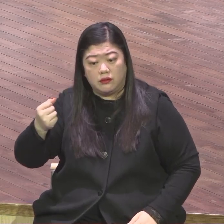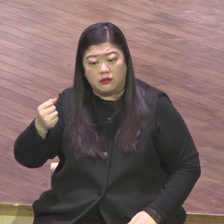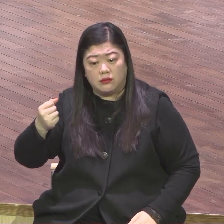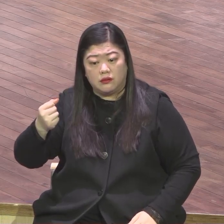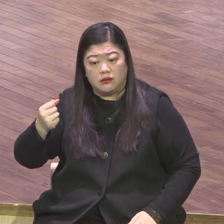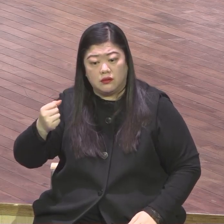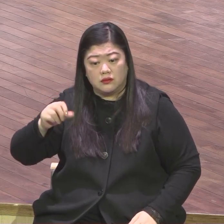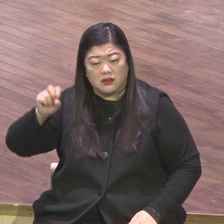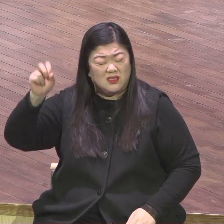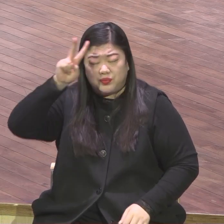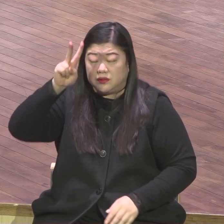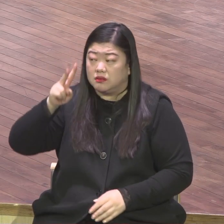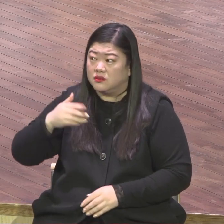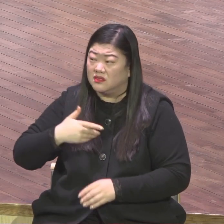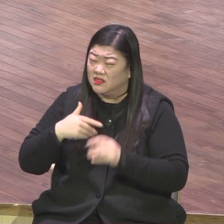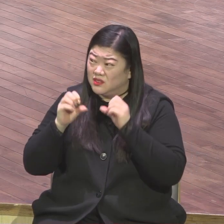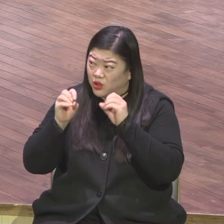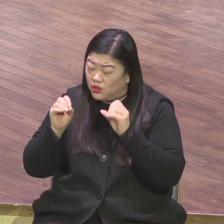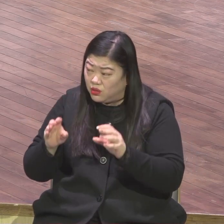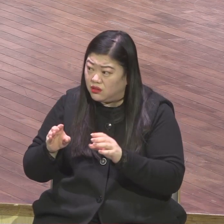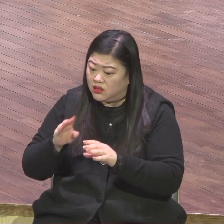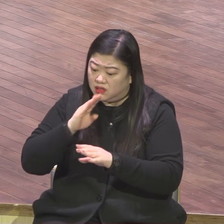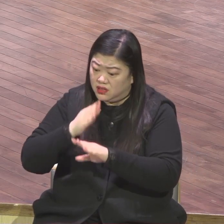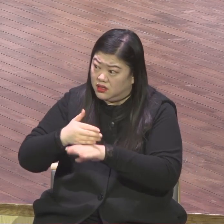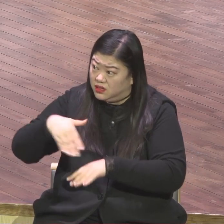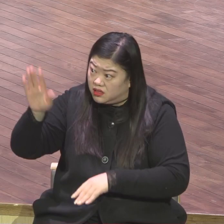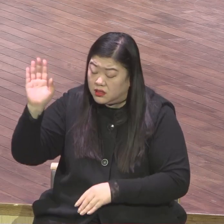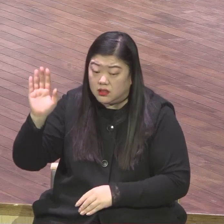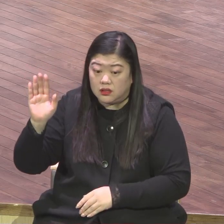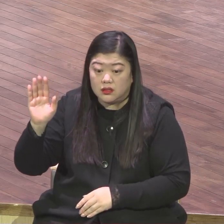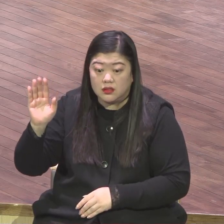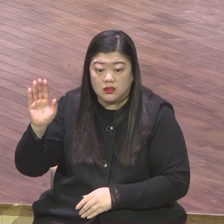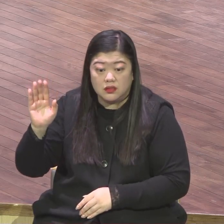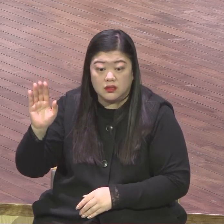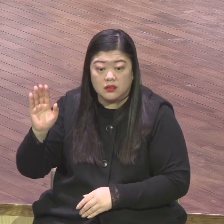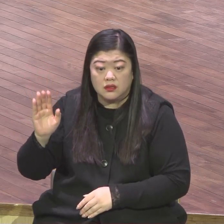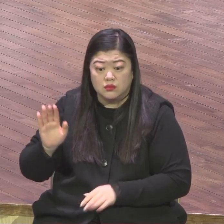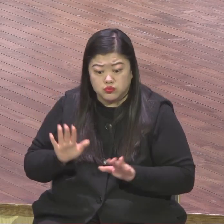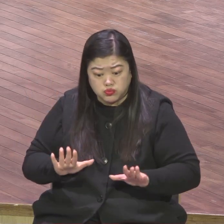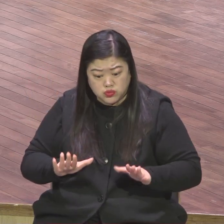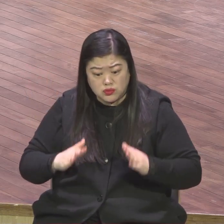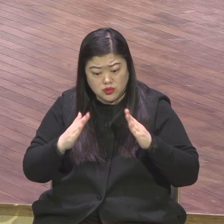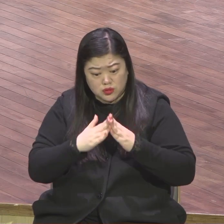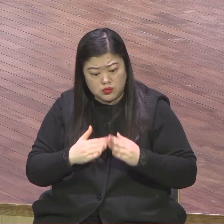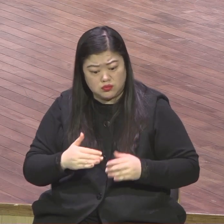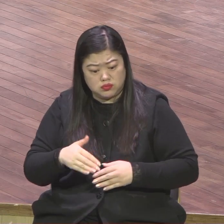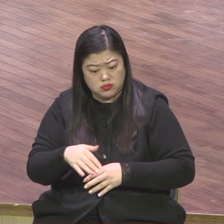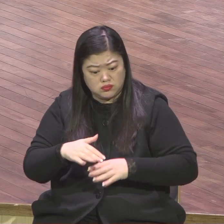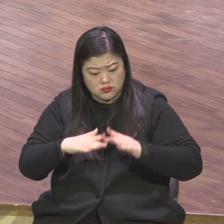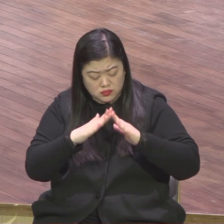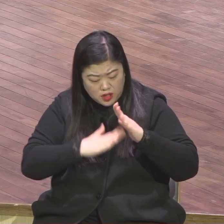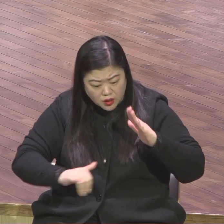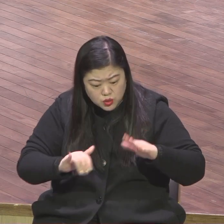선포하라 그러니 지금 잘 나가고 있는 북이스라엘이 가면 있겠냐고요